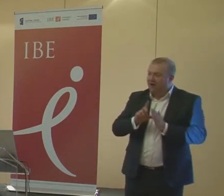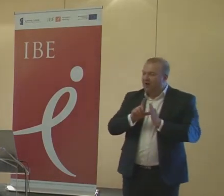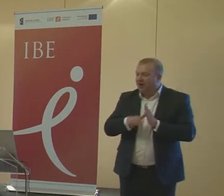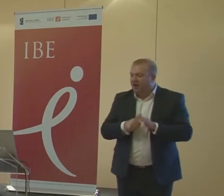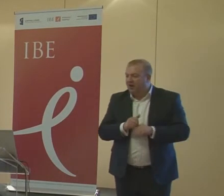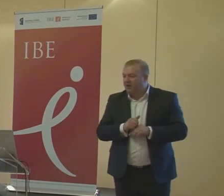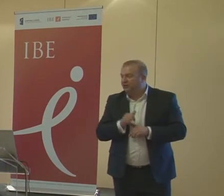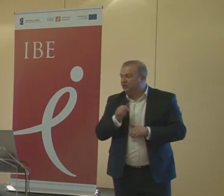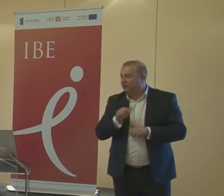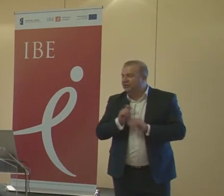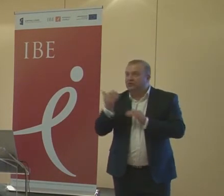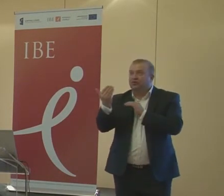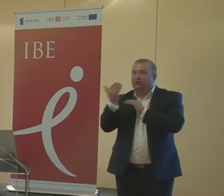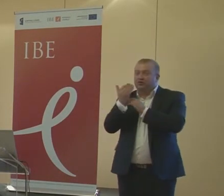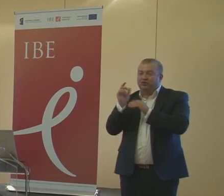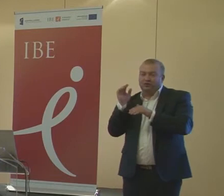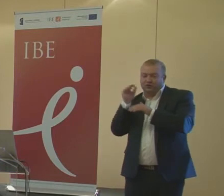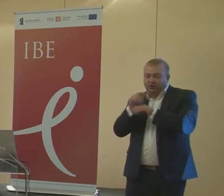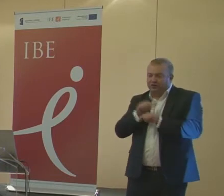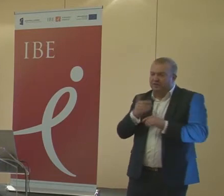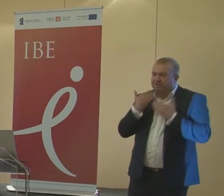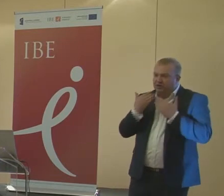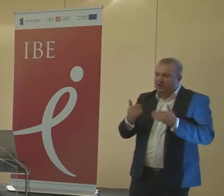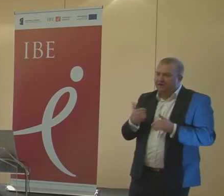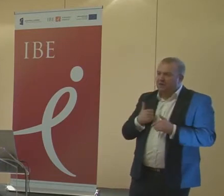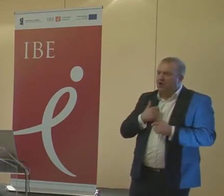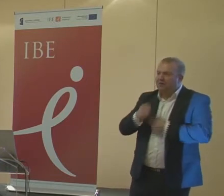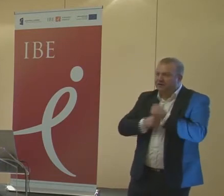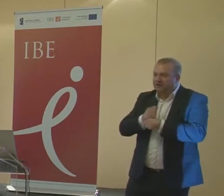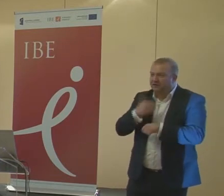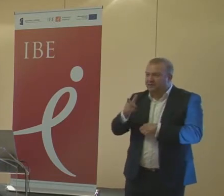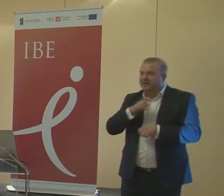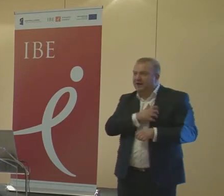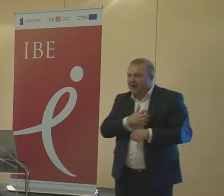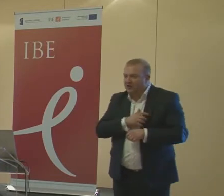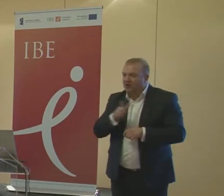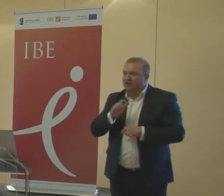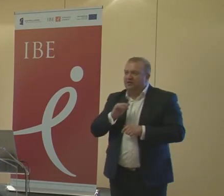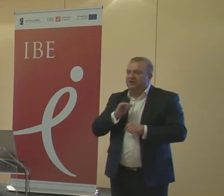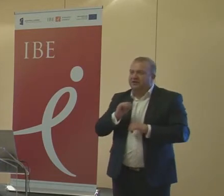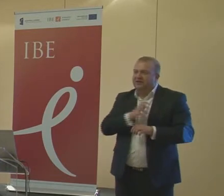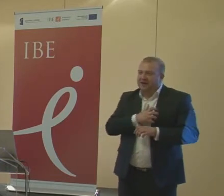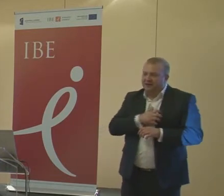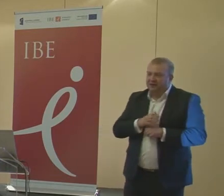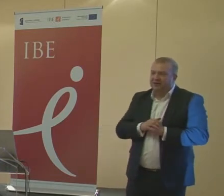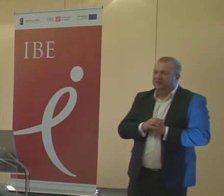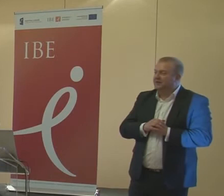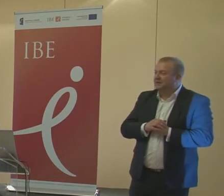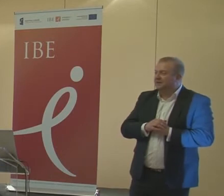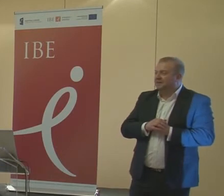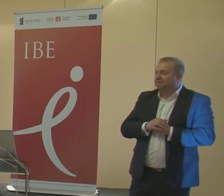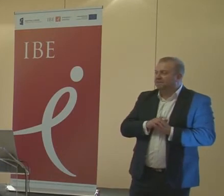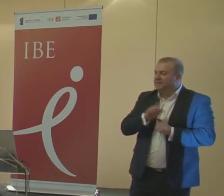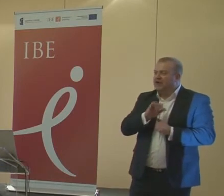tutaj z góry muszę podziękować moim pracodawczyniom, czyli Pani Dyrektorowie Galle i Pani Dyrektor Barbarze Korsak